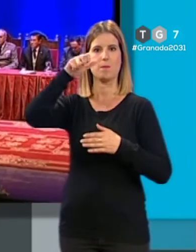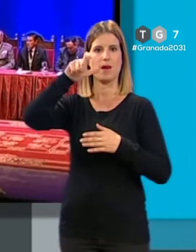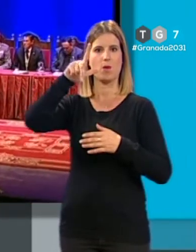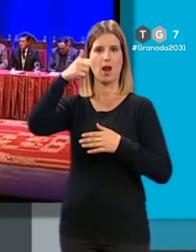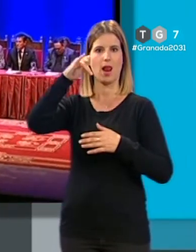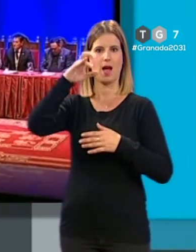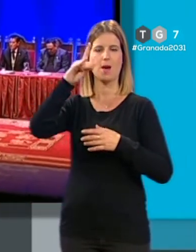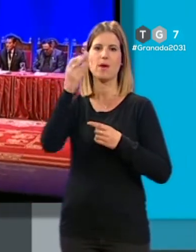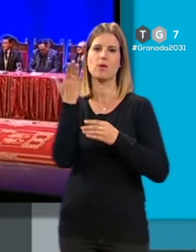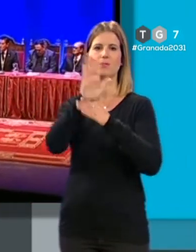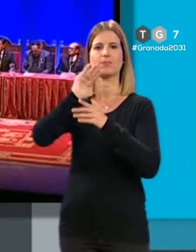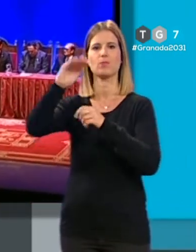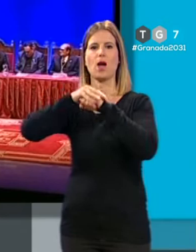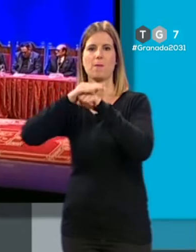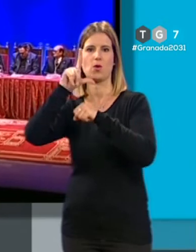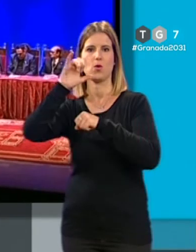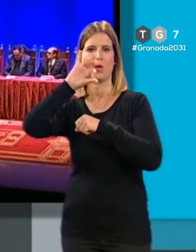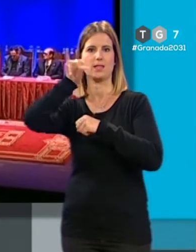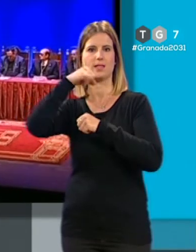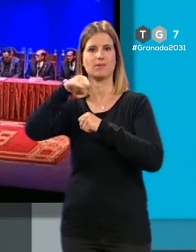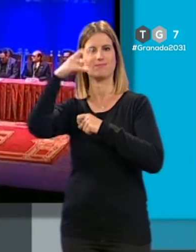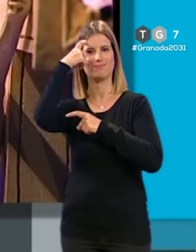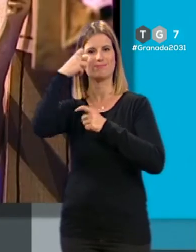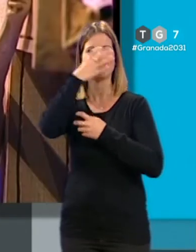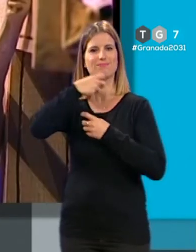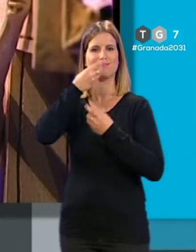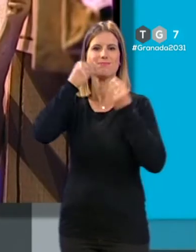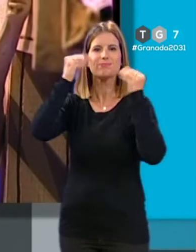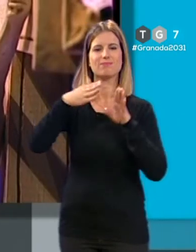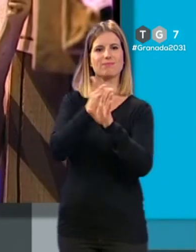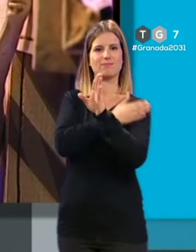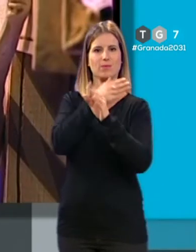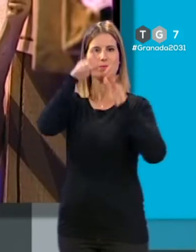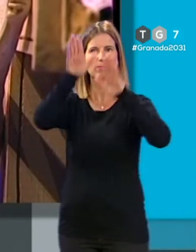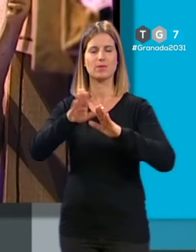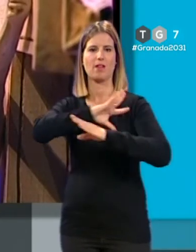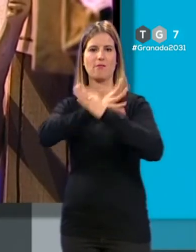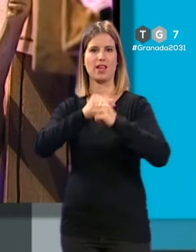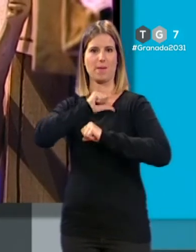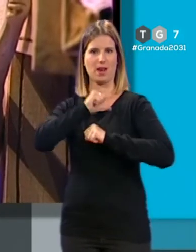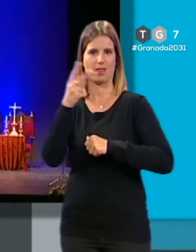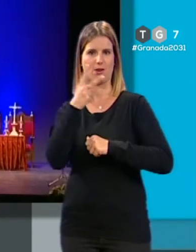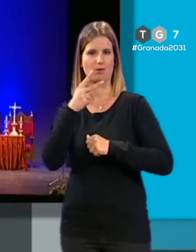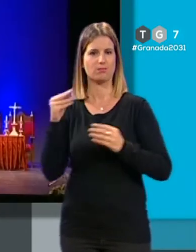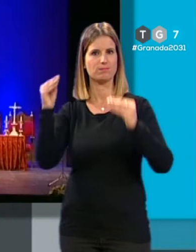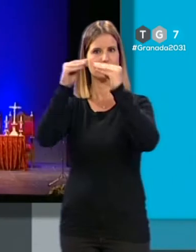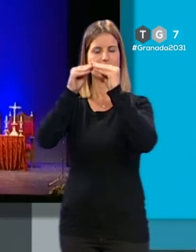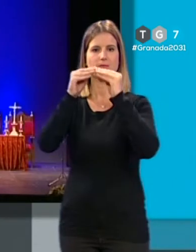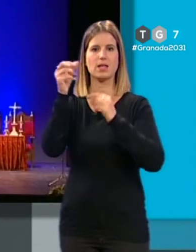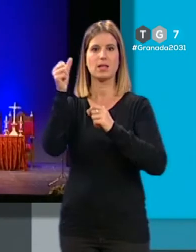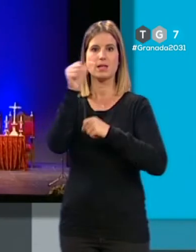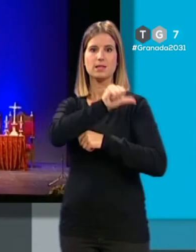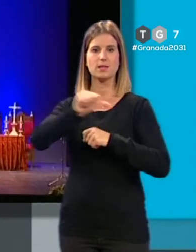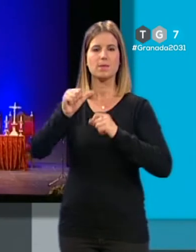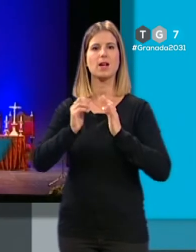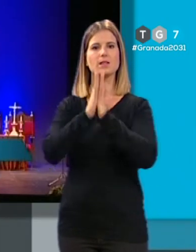sido presentado por su amigo Luis Sánchez Martínez recordando anécdotas vividas y la devoción a la Virgen de la Esperanza que comparte. La Semana Santa en la que nos